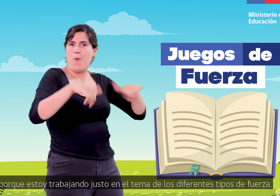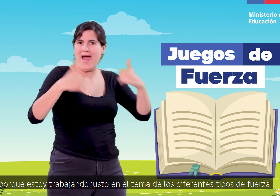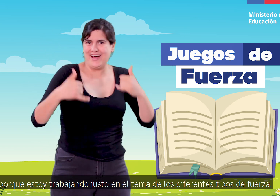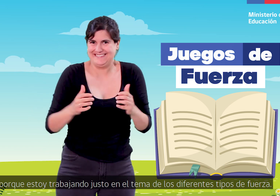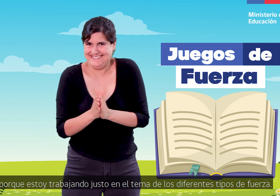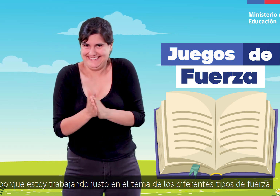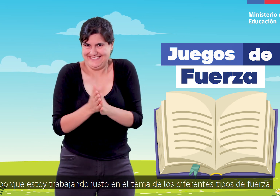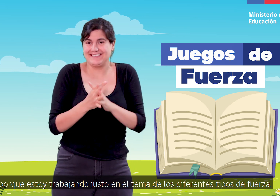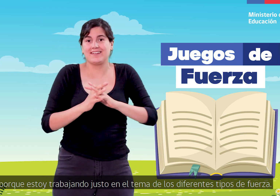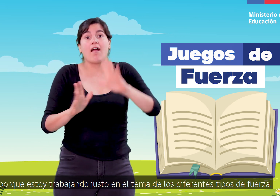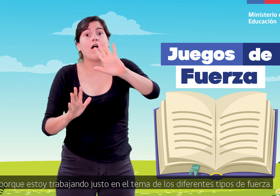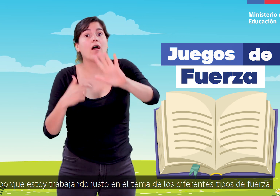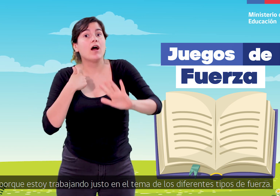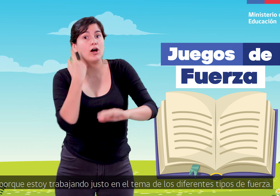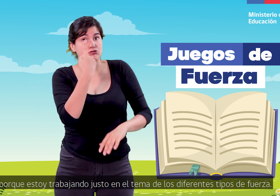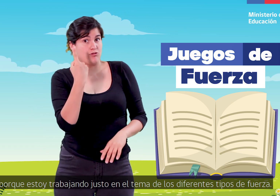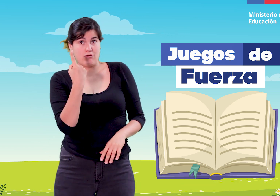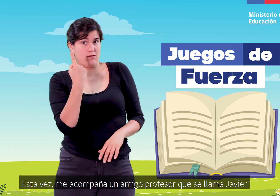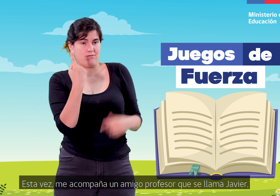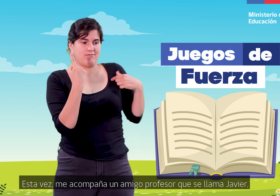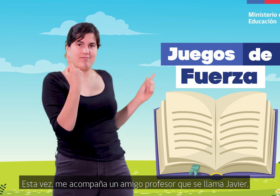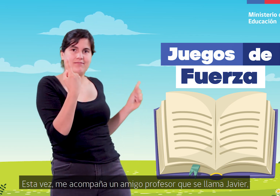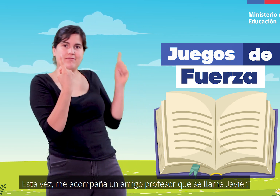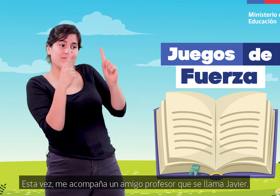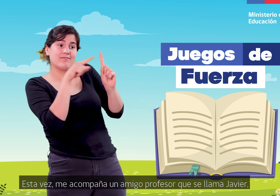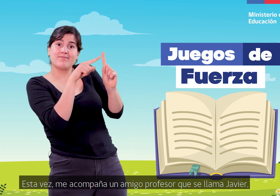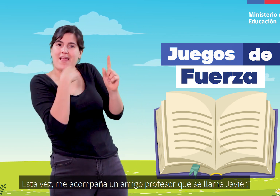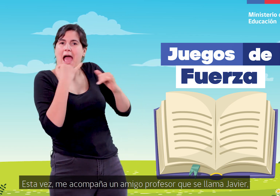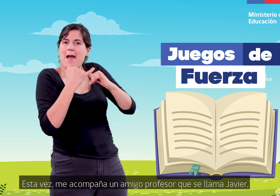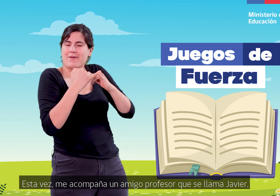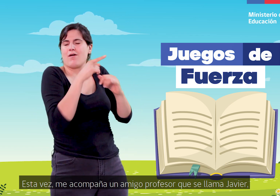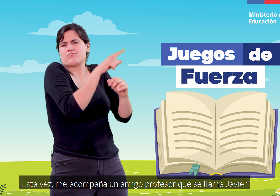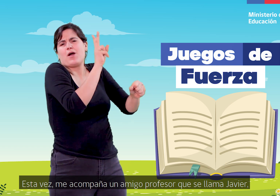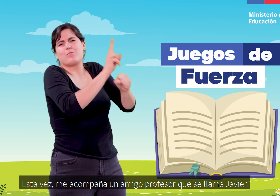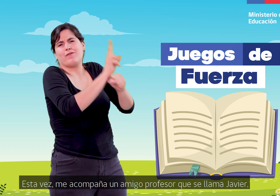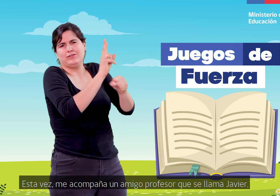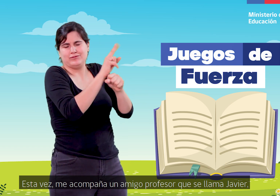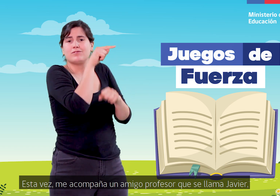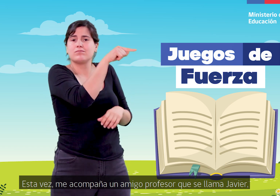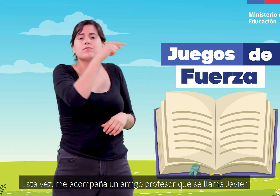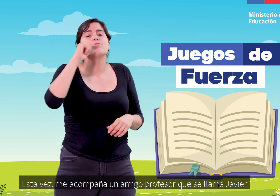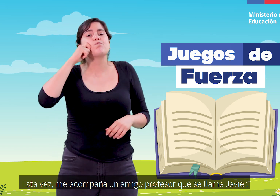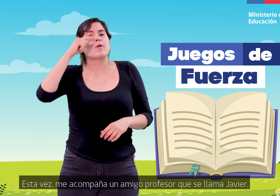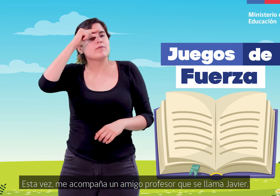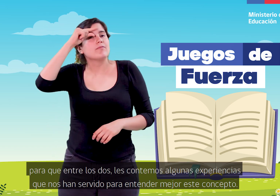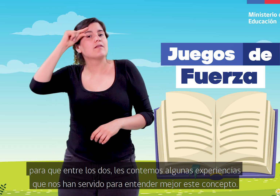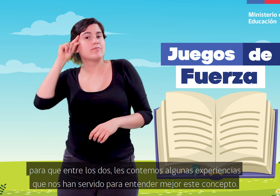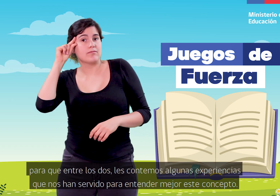en el tema de los diferentes tipos de fuerza. Esta vez me acompaña un amigo profesor que se llama Javier para que entre los